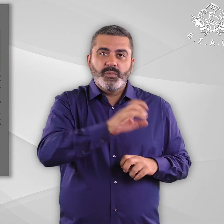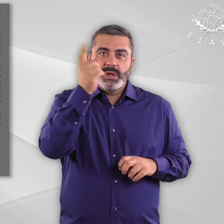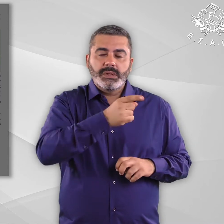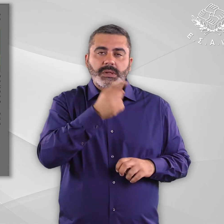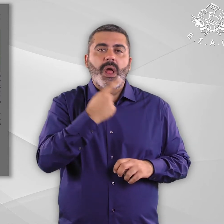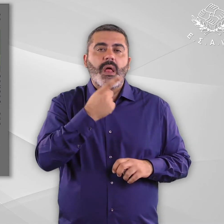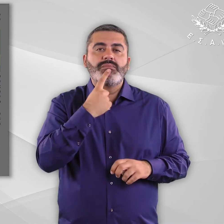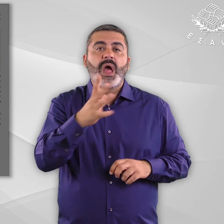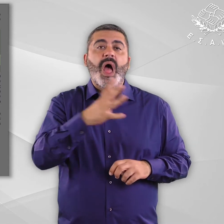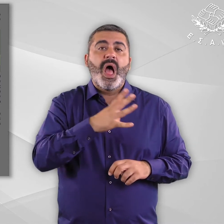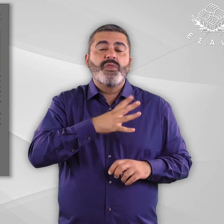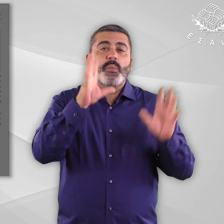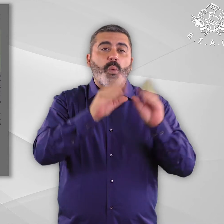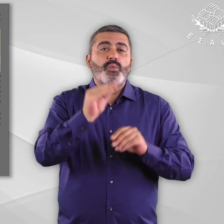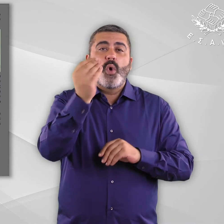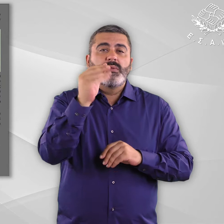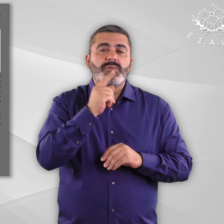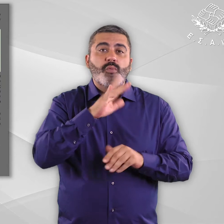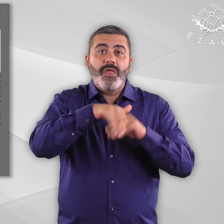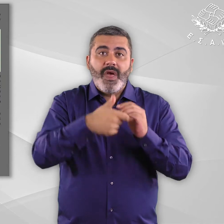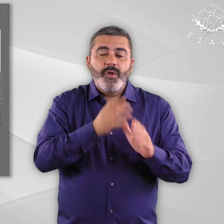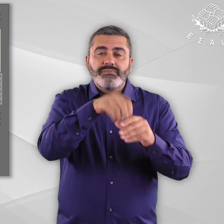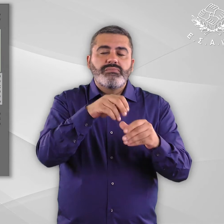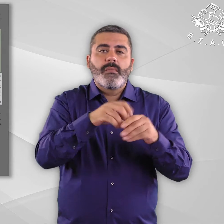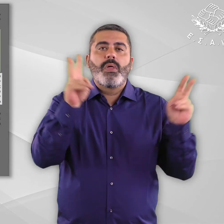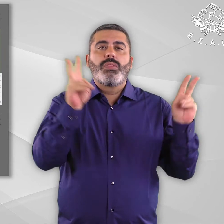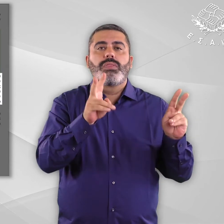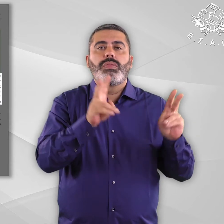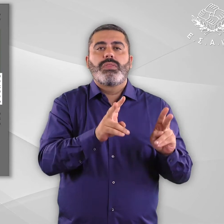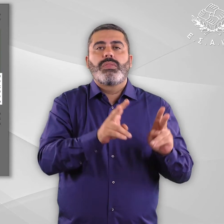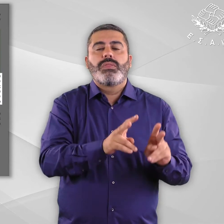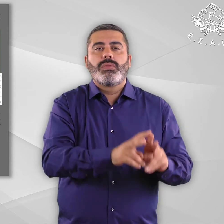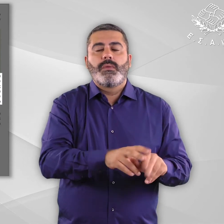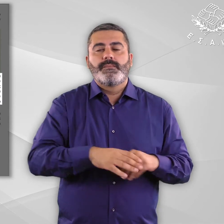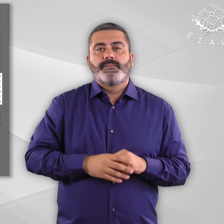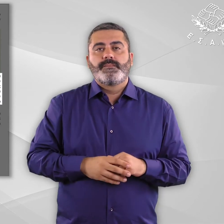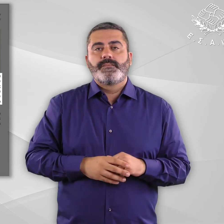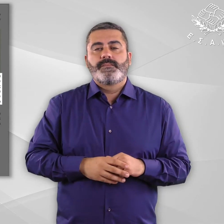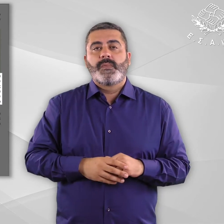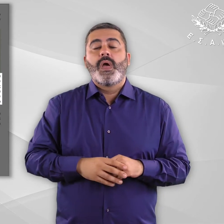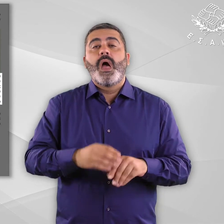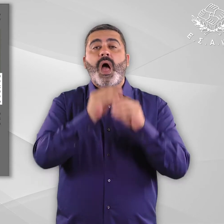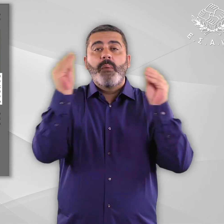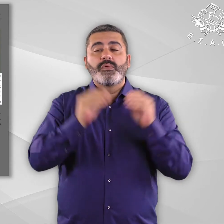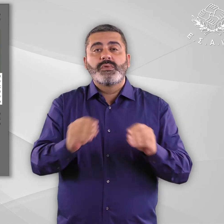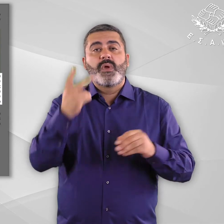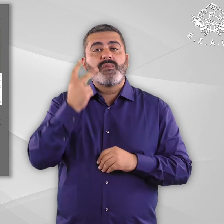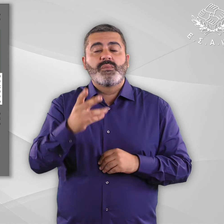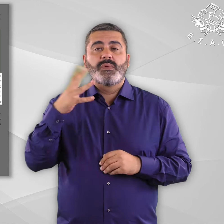Ευρωπαίων που ασχολούνται με τον πολιτισμό. Τέλος πλαισίου. Υποστηρίζεται λοιπόν ότι, παρότι διαπιστώνεται τα τελευταία χρόνια